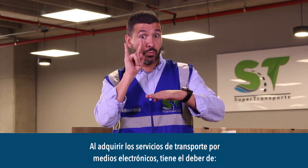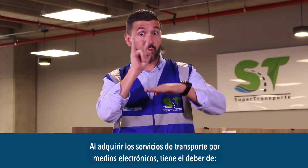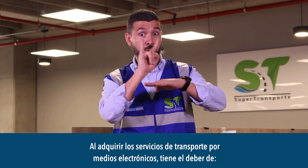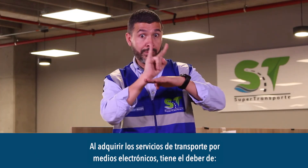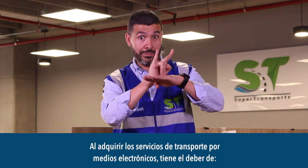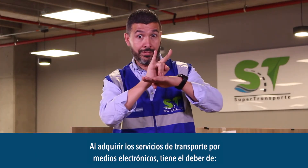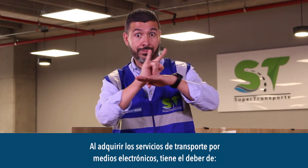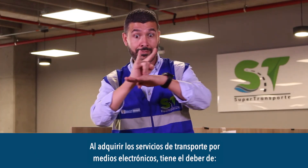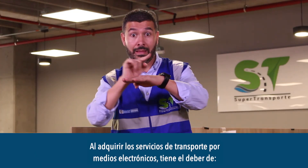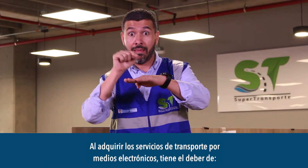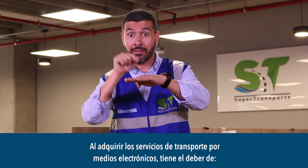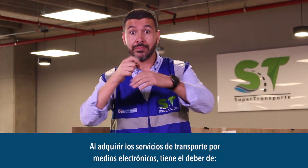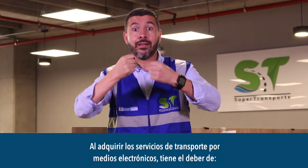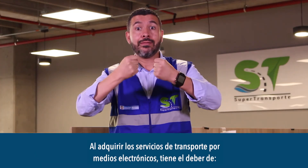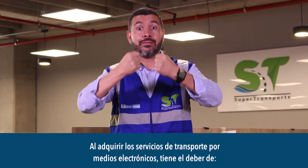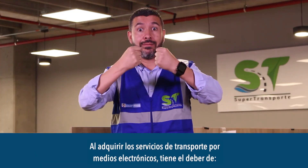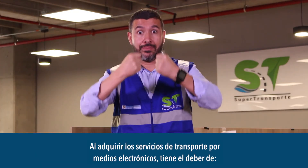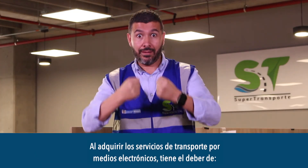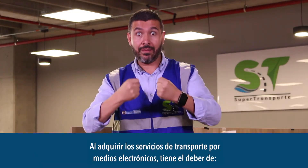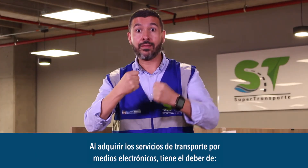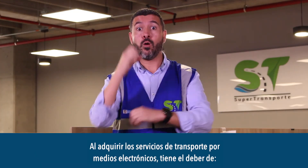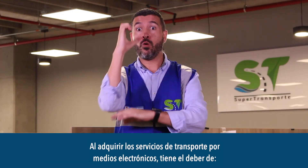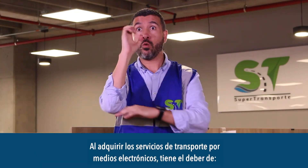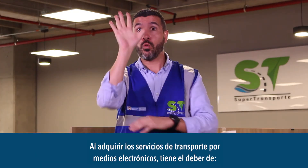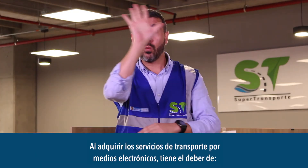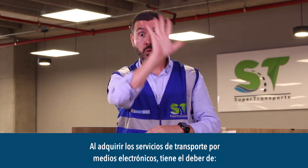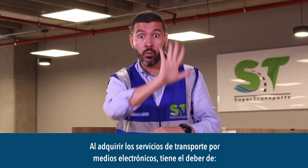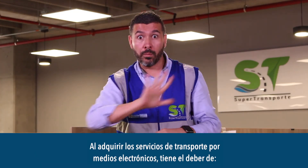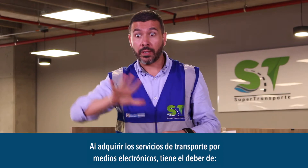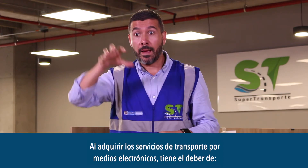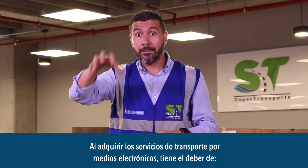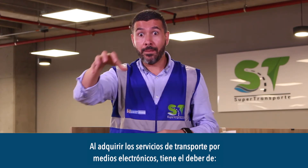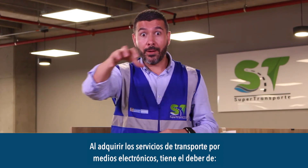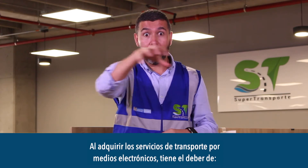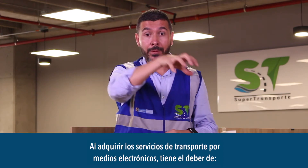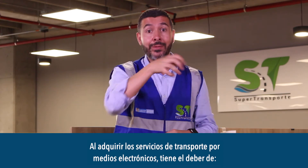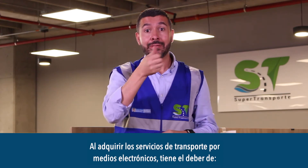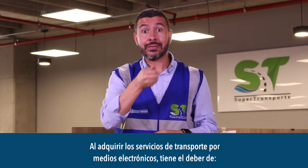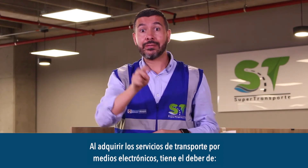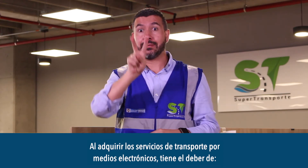al adquirir los servicios de transporte por medios electrónicos